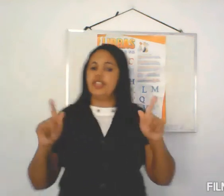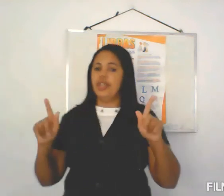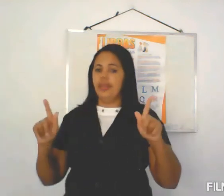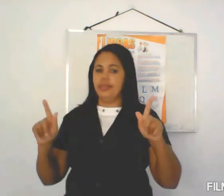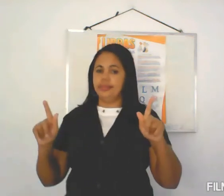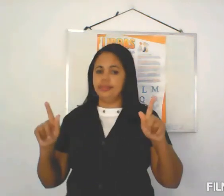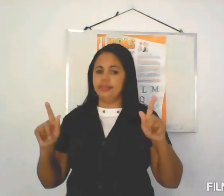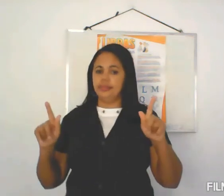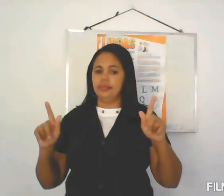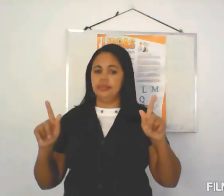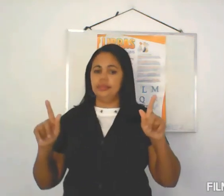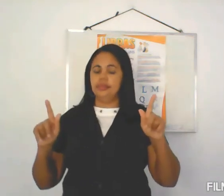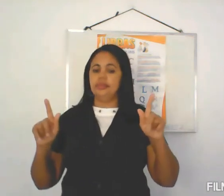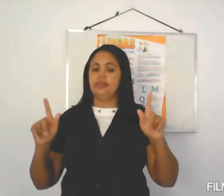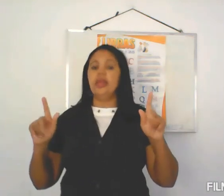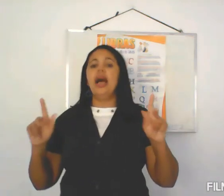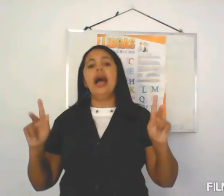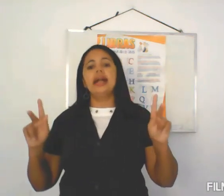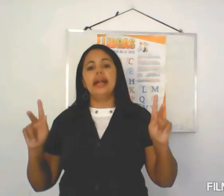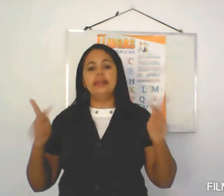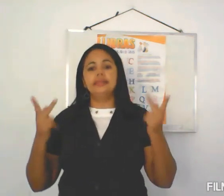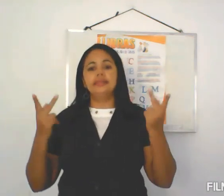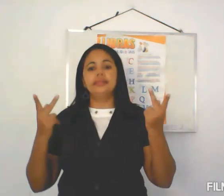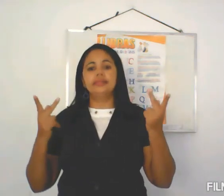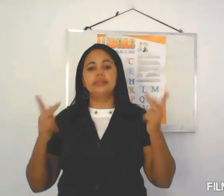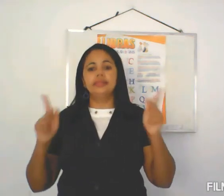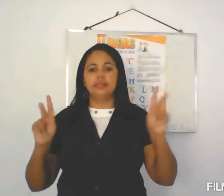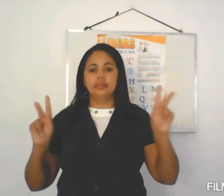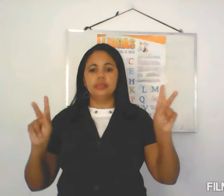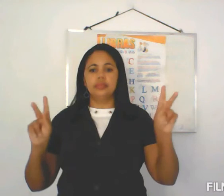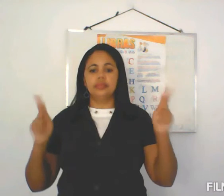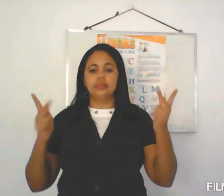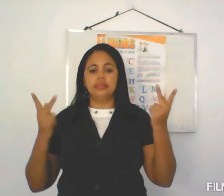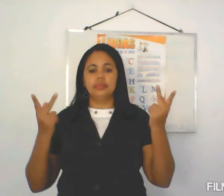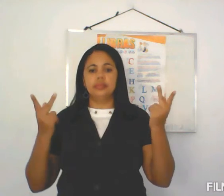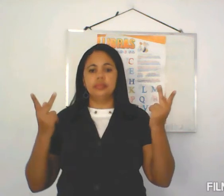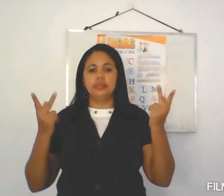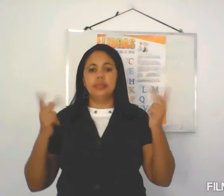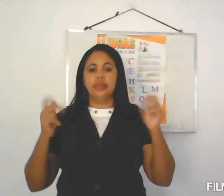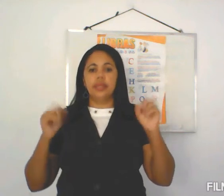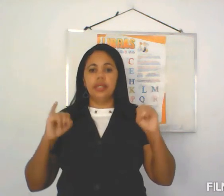H I